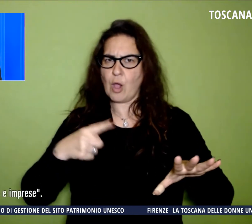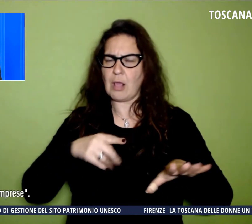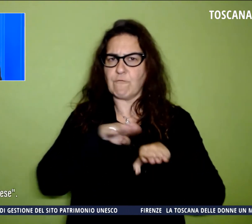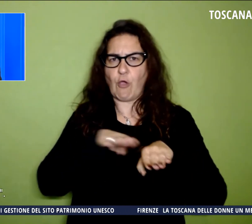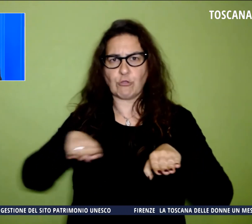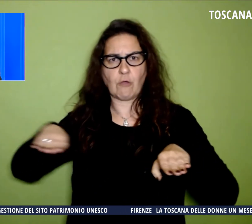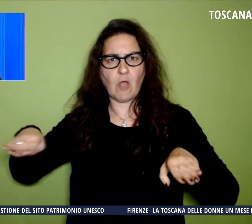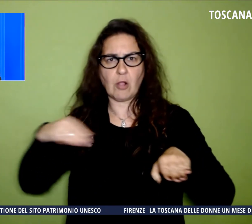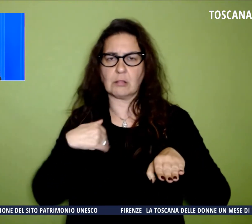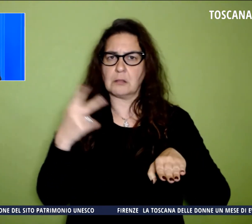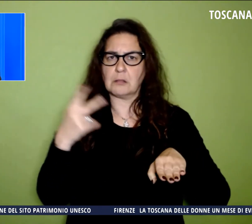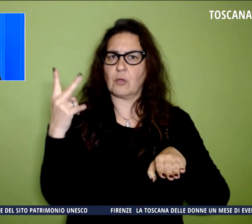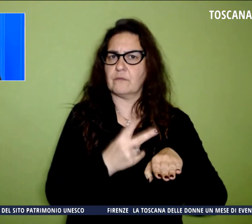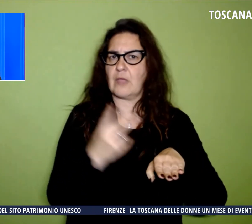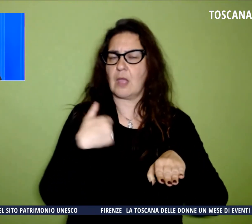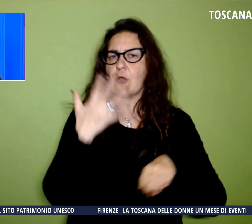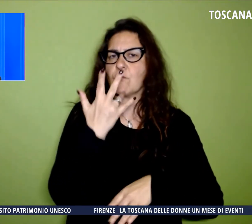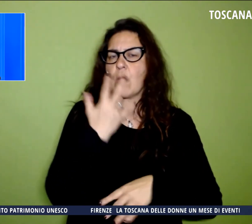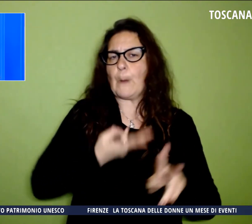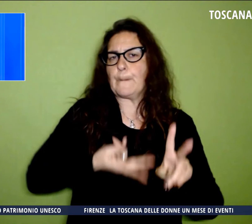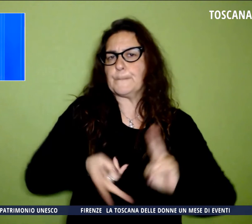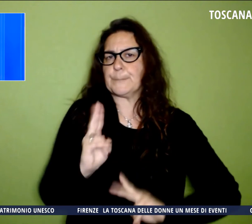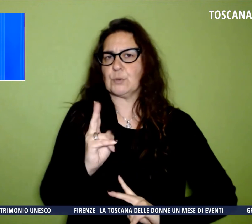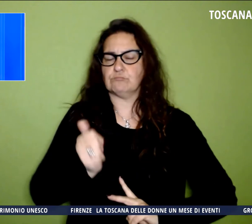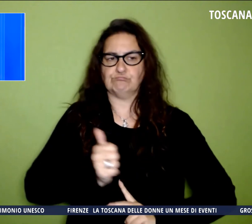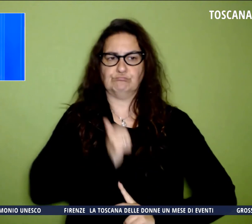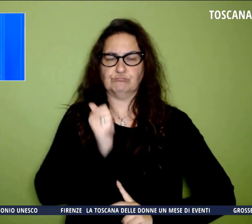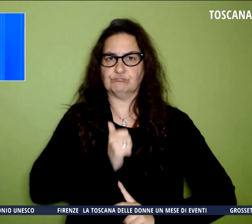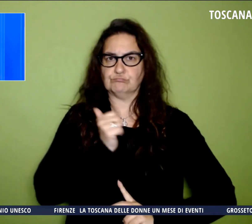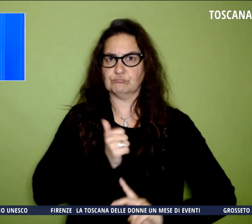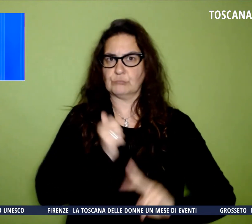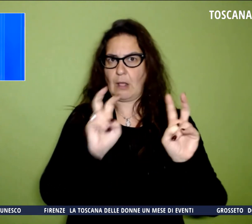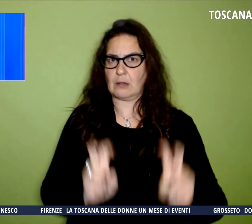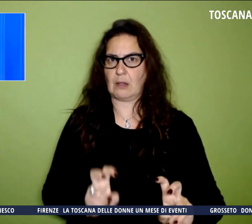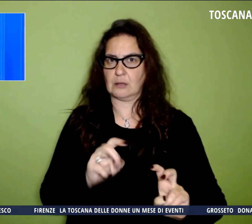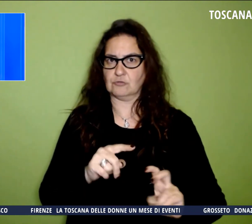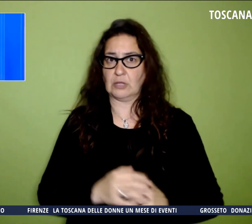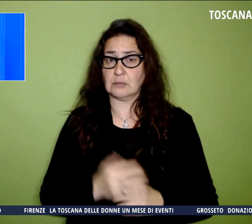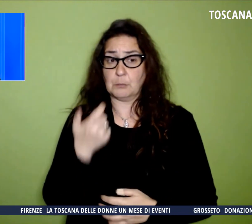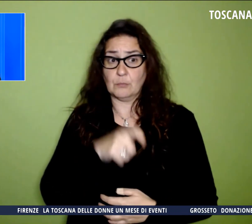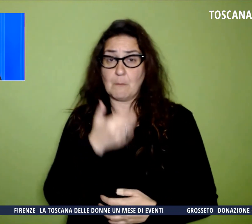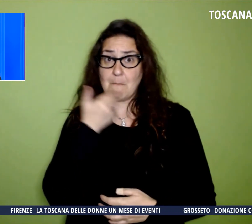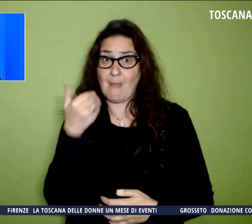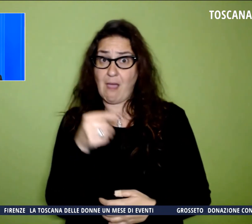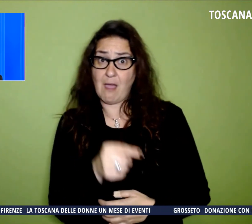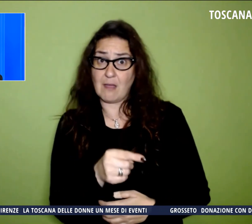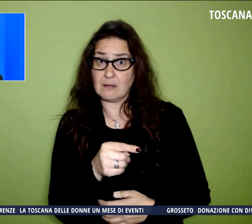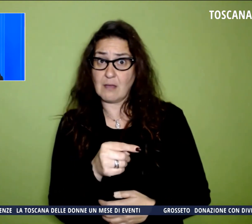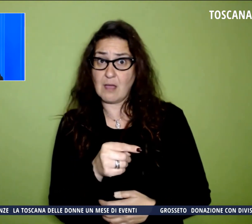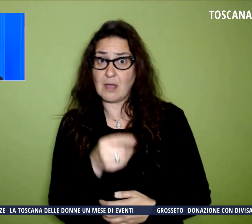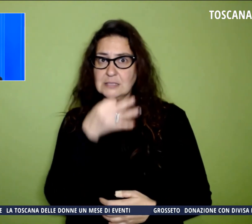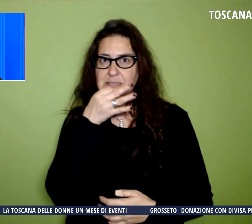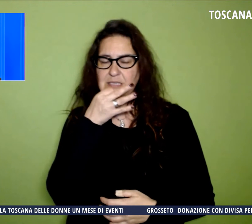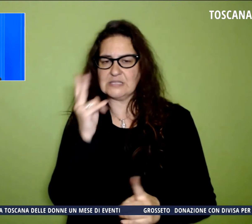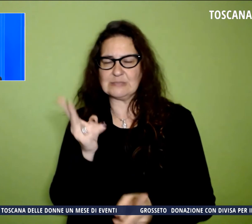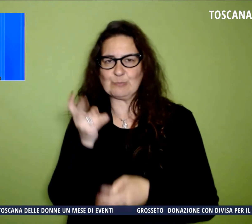avere una sempre maggiore autosufficienza energetica e perché se non c'è questo poi si aprono alle speculazioni e